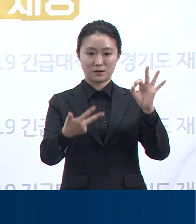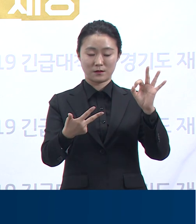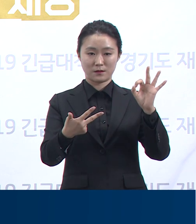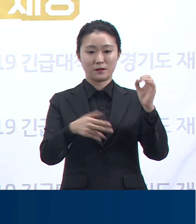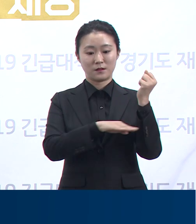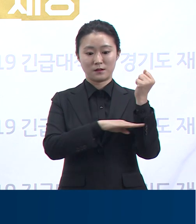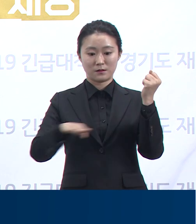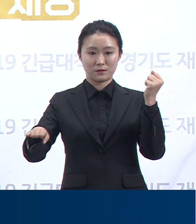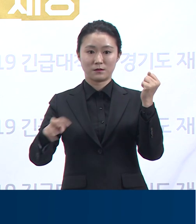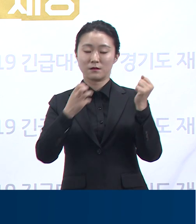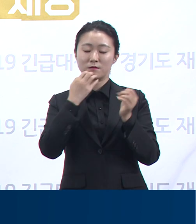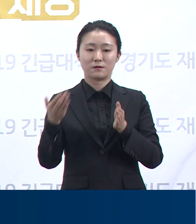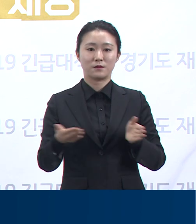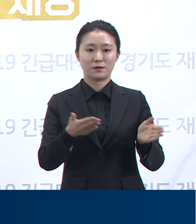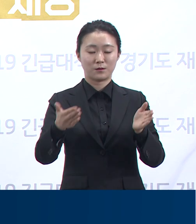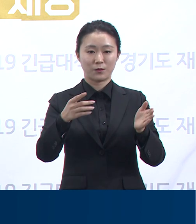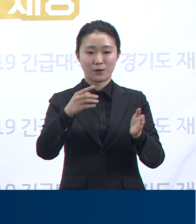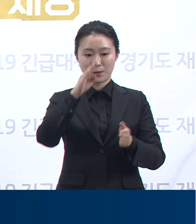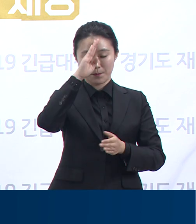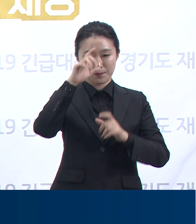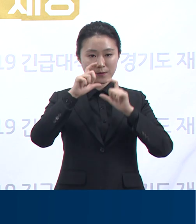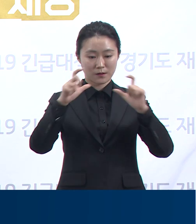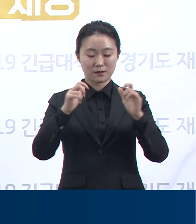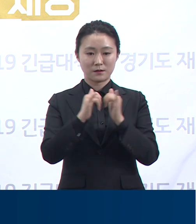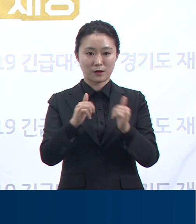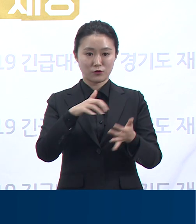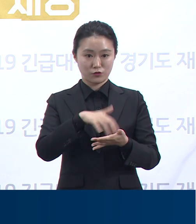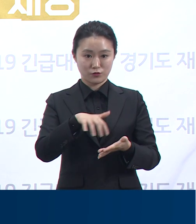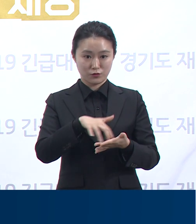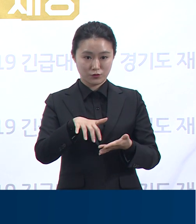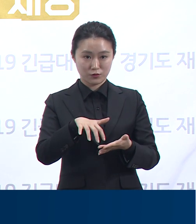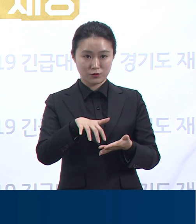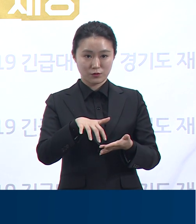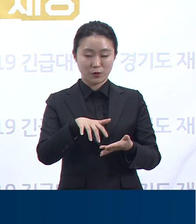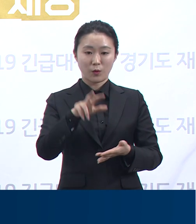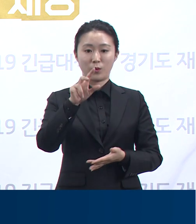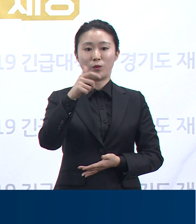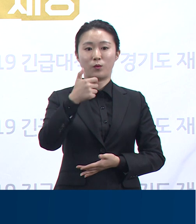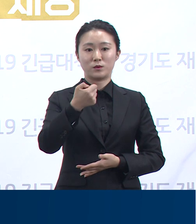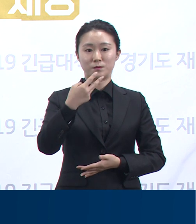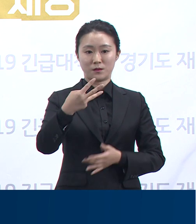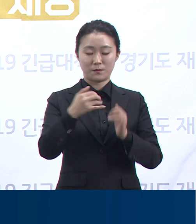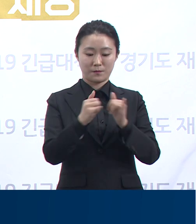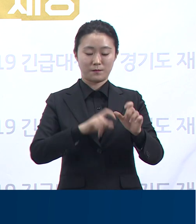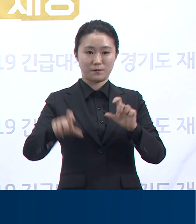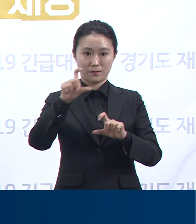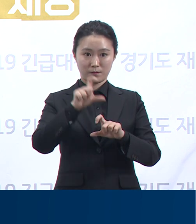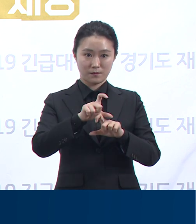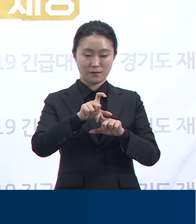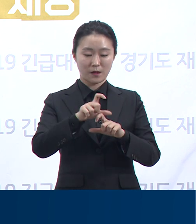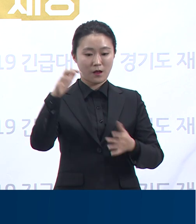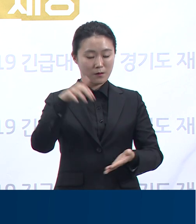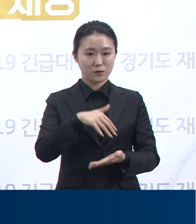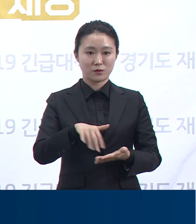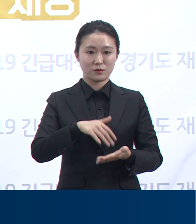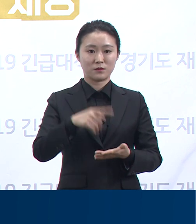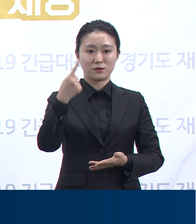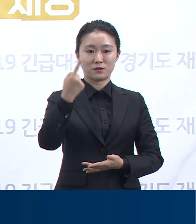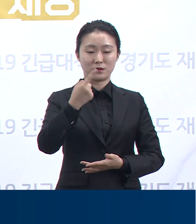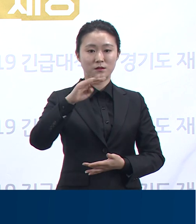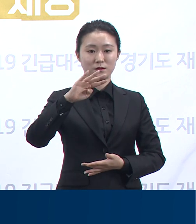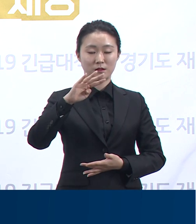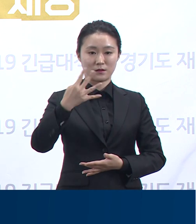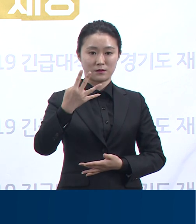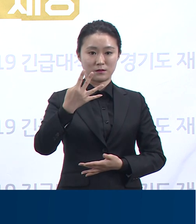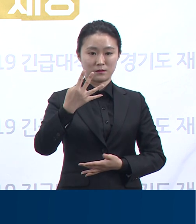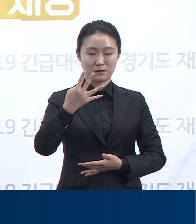경기도 확진자 수는 전일 오전 0시 대비 53명이 증가한 총 4,565명으로 도내